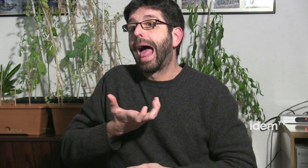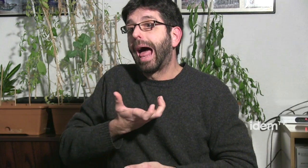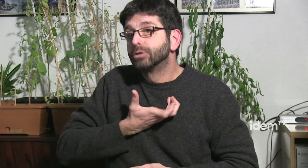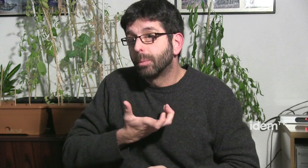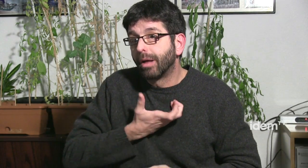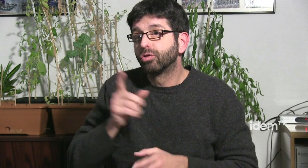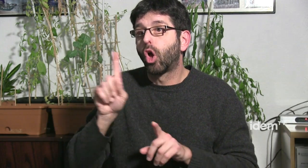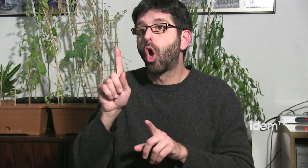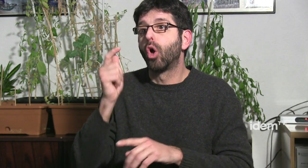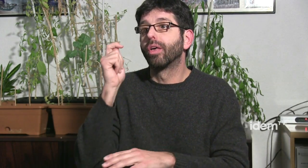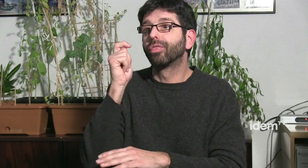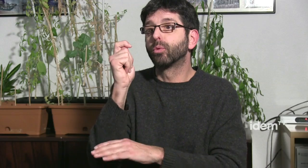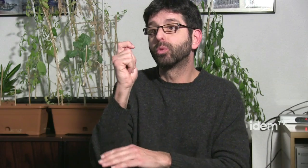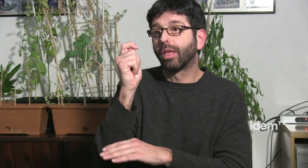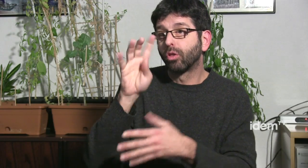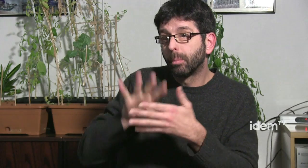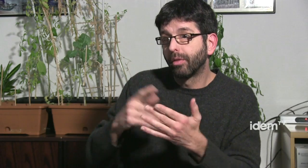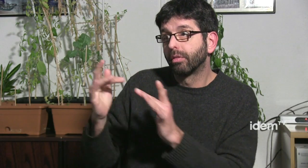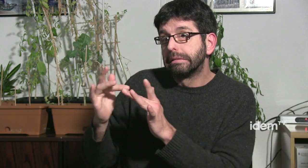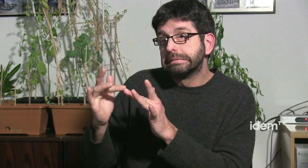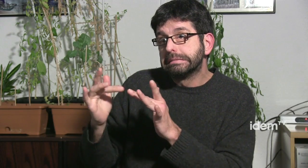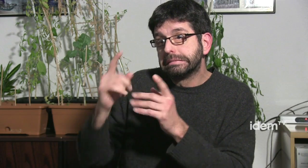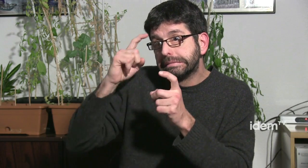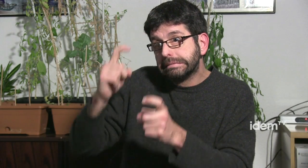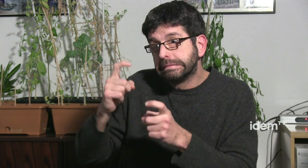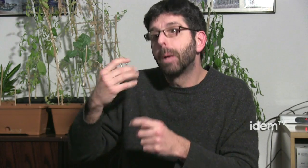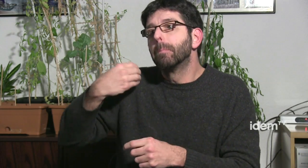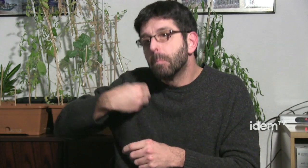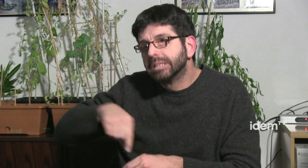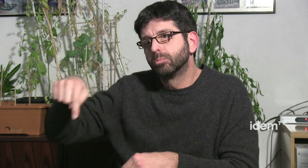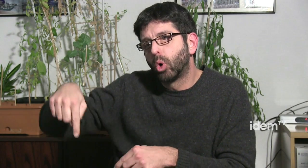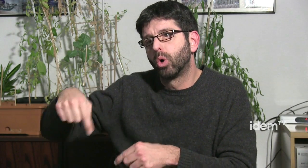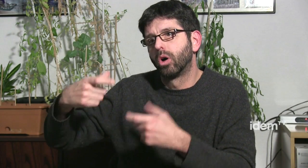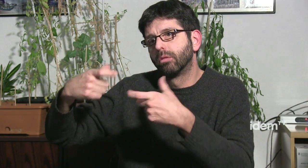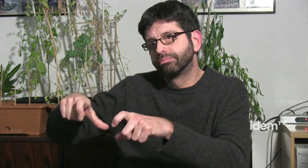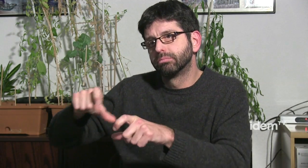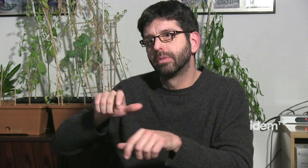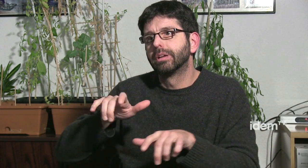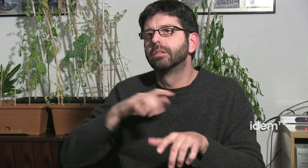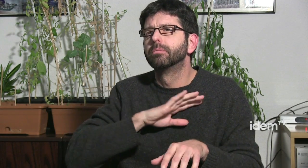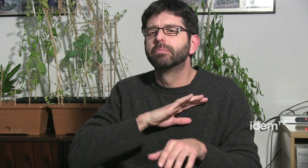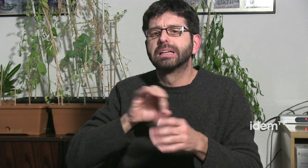estem intentant lluitar demanant-li a'Ajuntament a les diputacions de Barcelona per poder